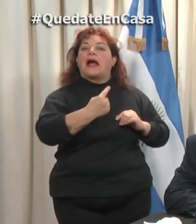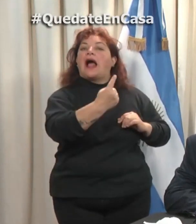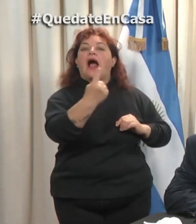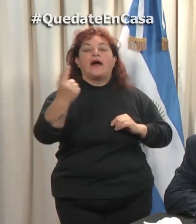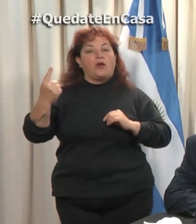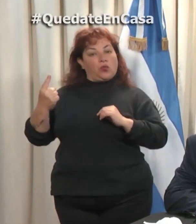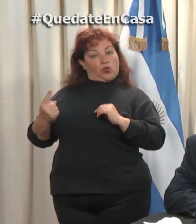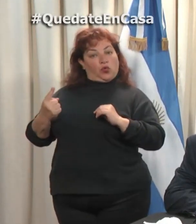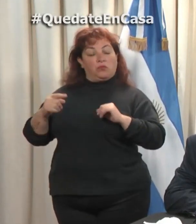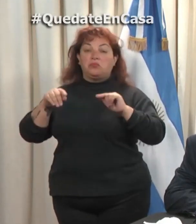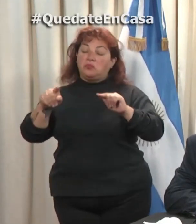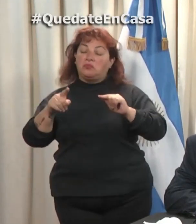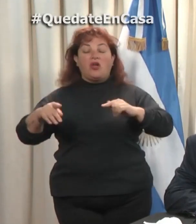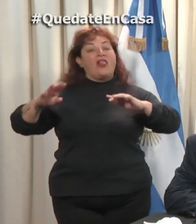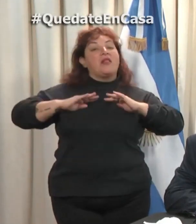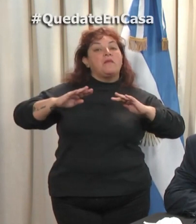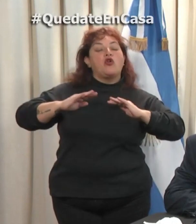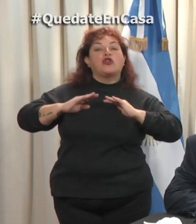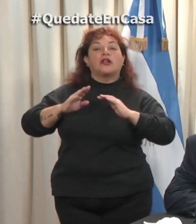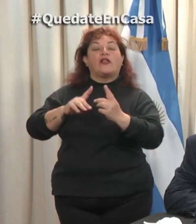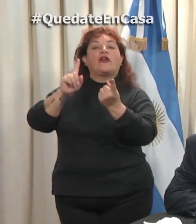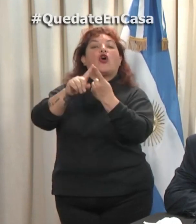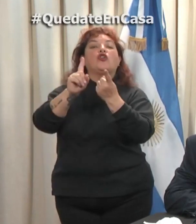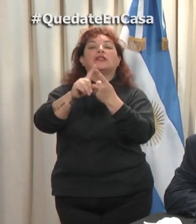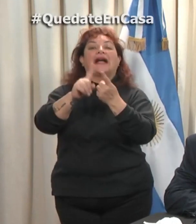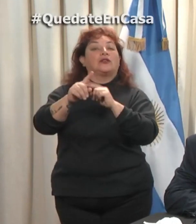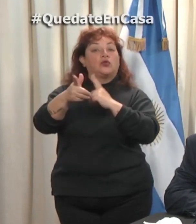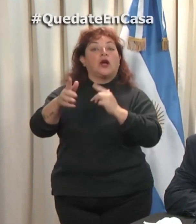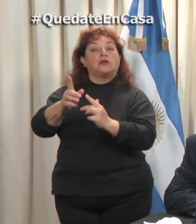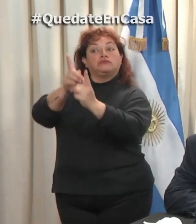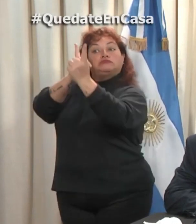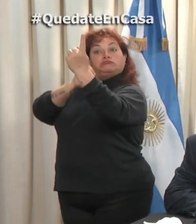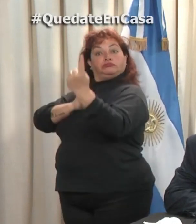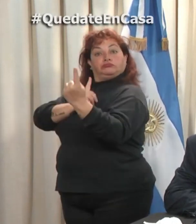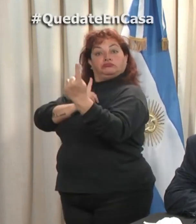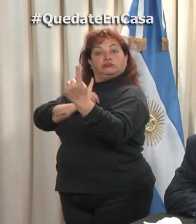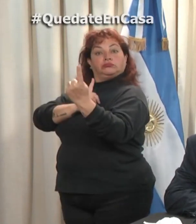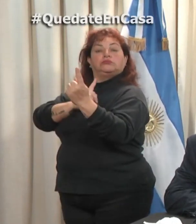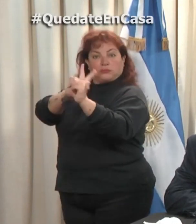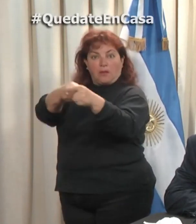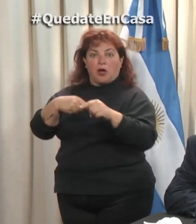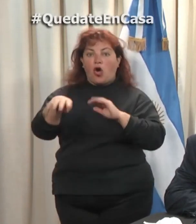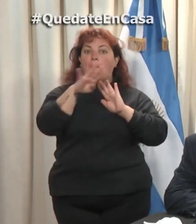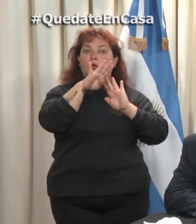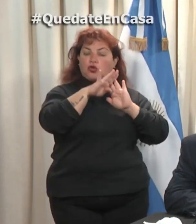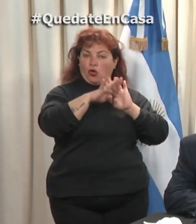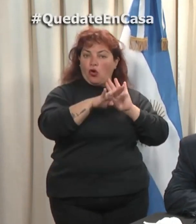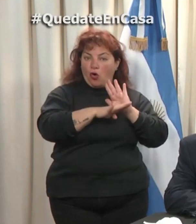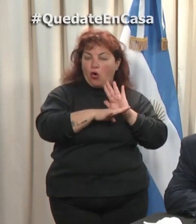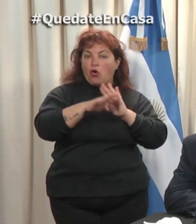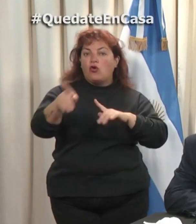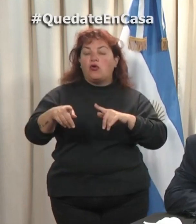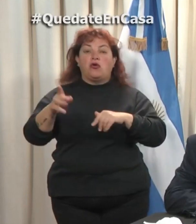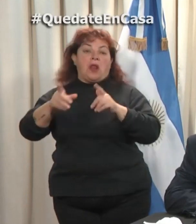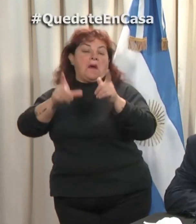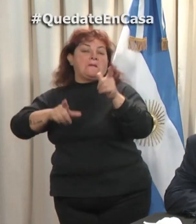aquellos deportes en donde no hay contacto y también con estrictos protocolos, tanto en el área de la